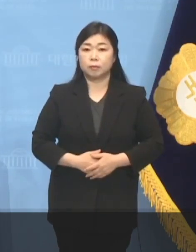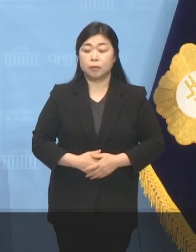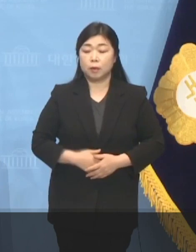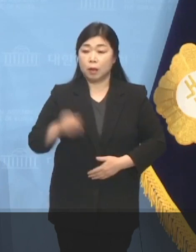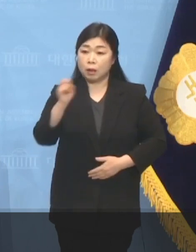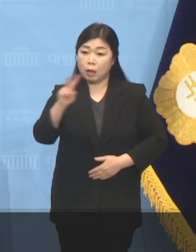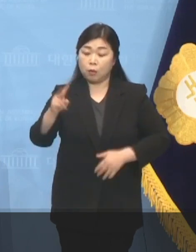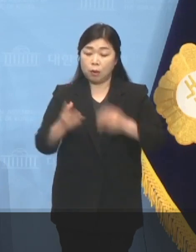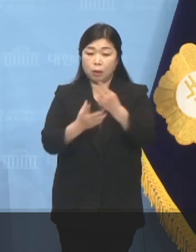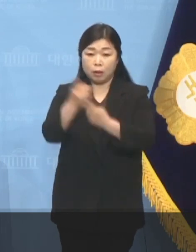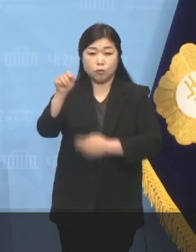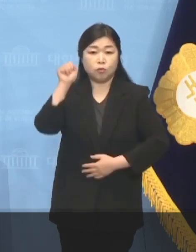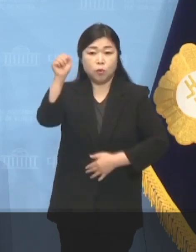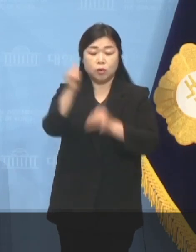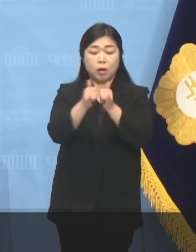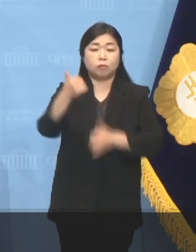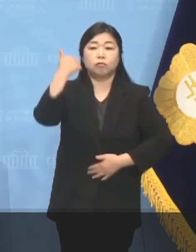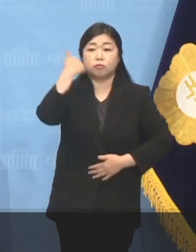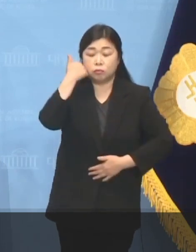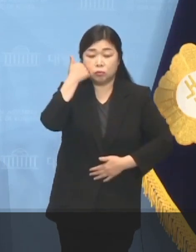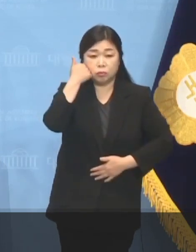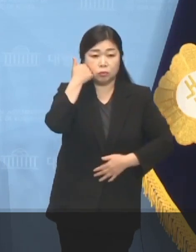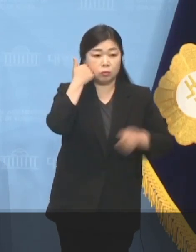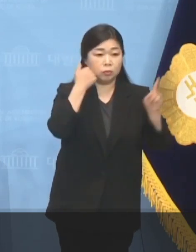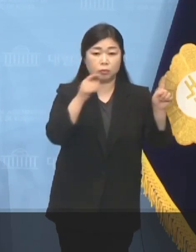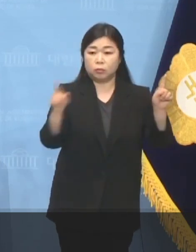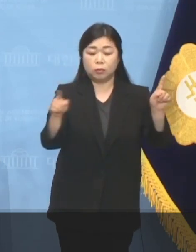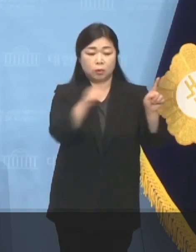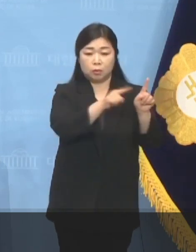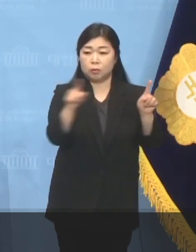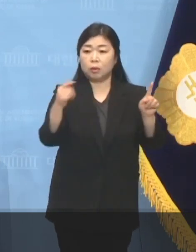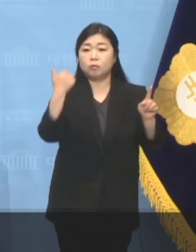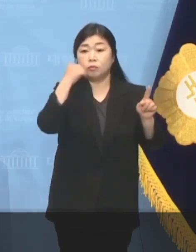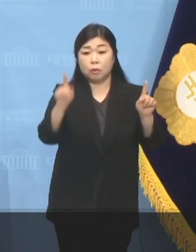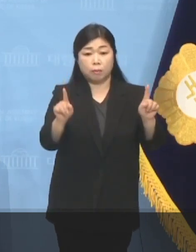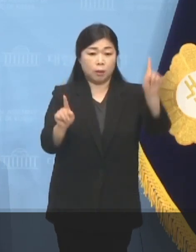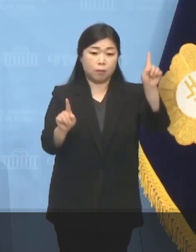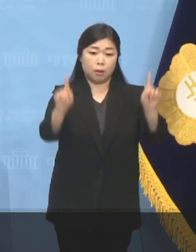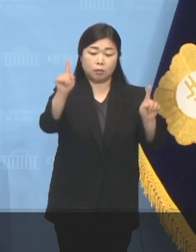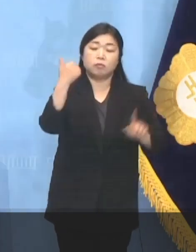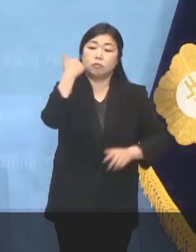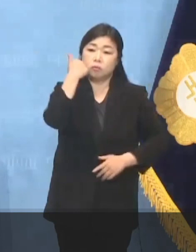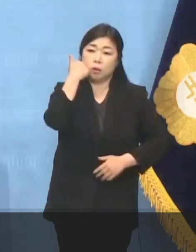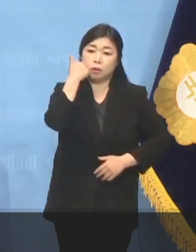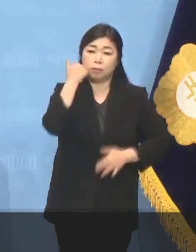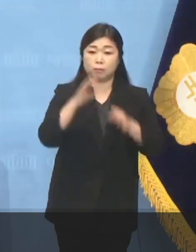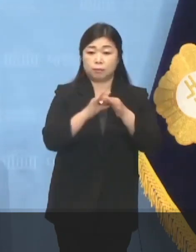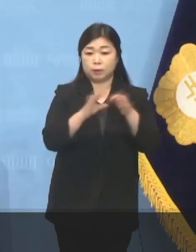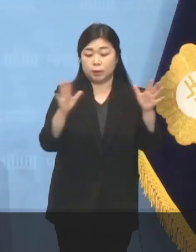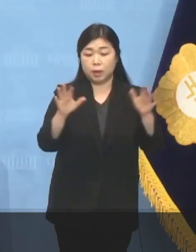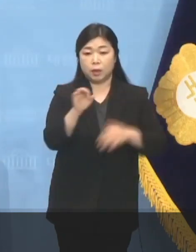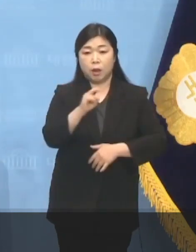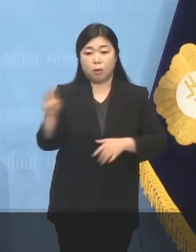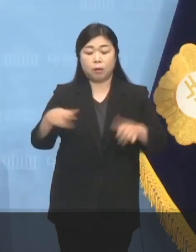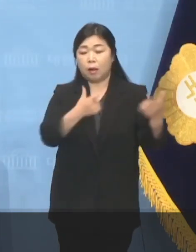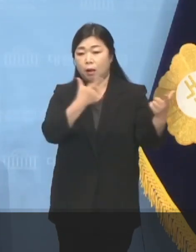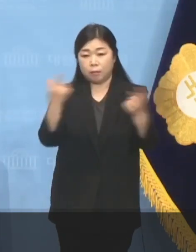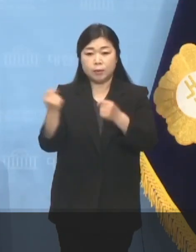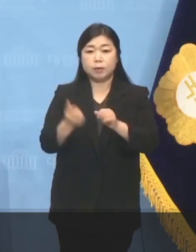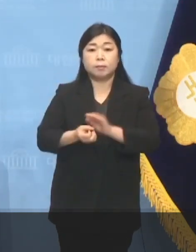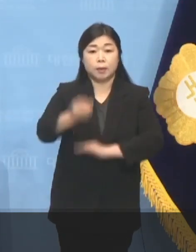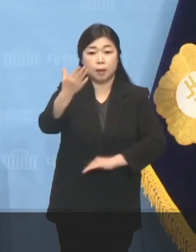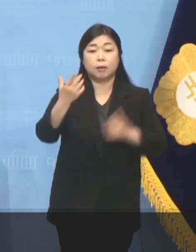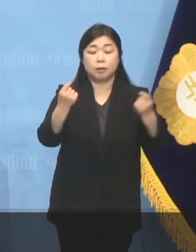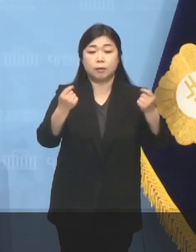야권 단일 후보가 누가 되든 그 후보가 이기면 야권 모두가 이기는 것 아니겠습니까